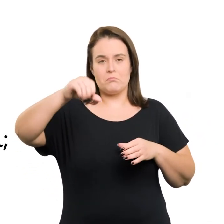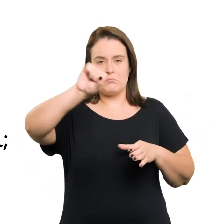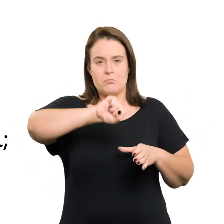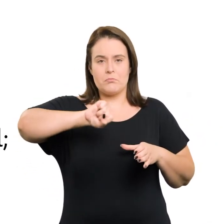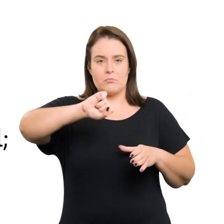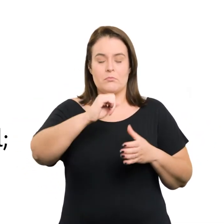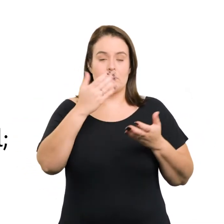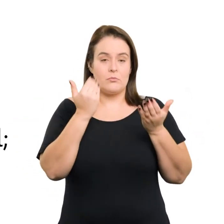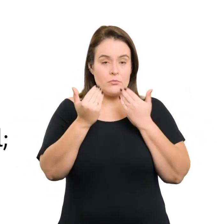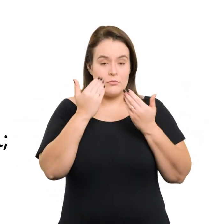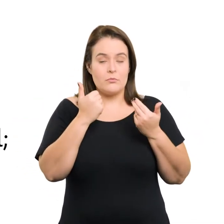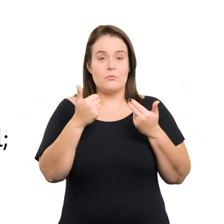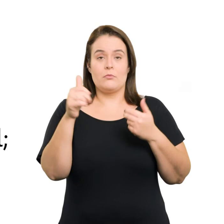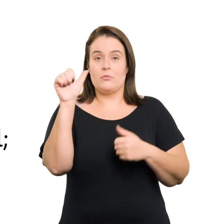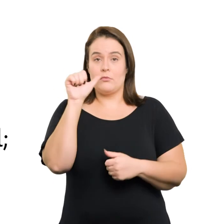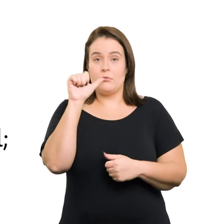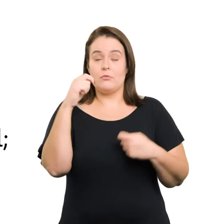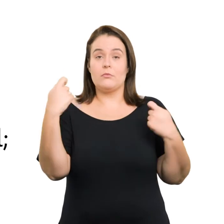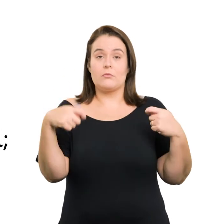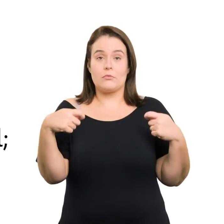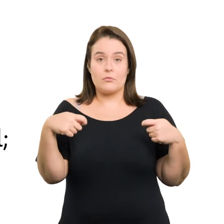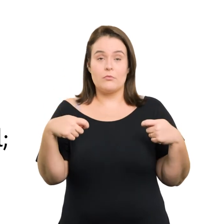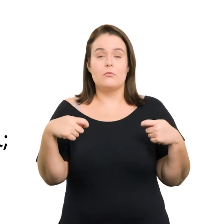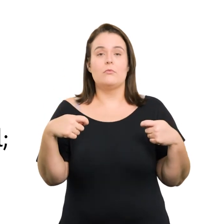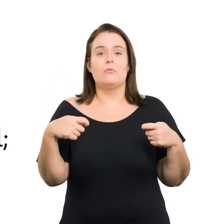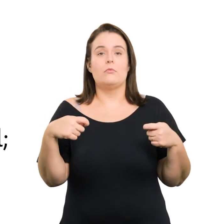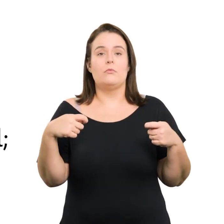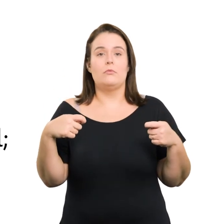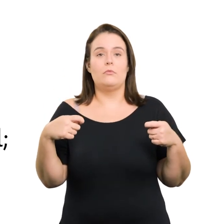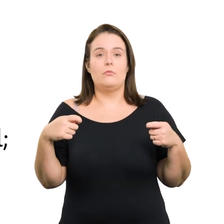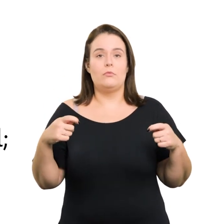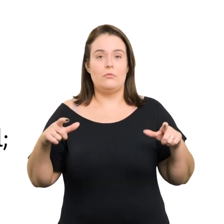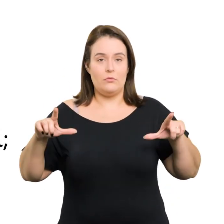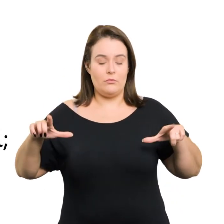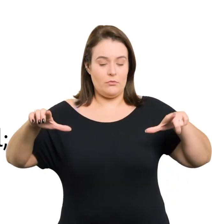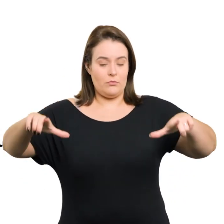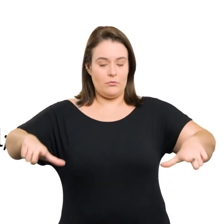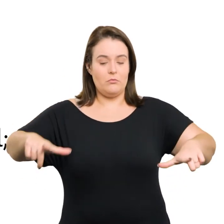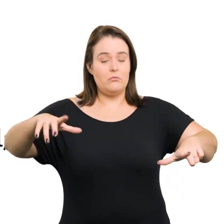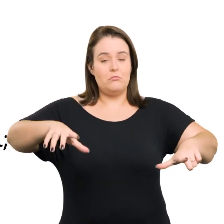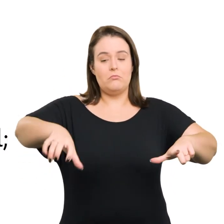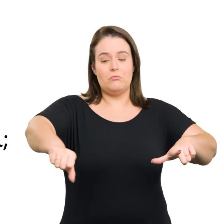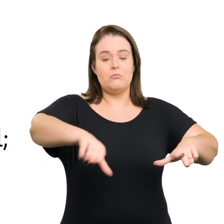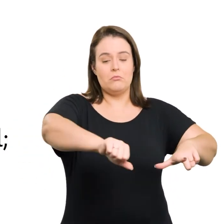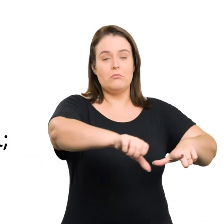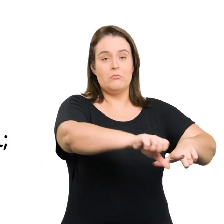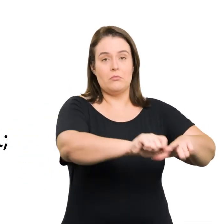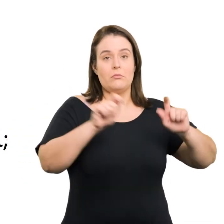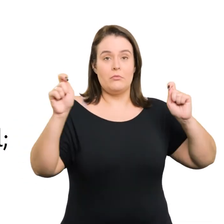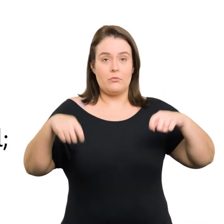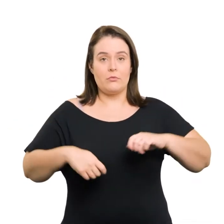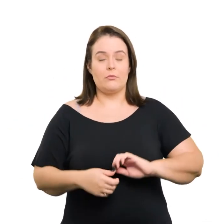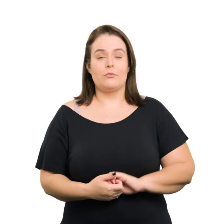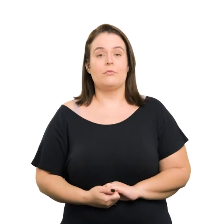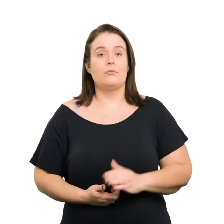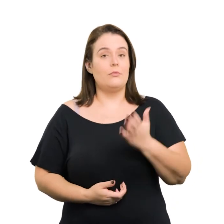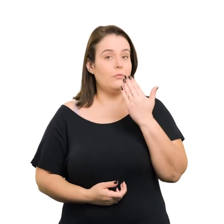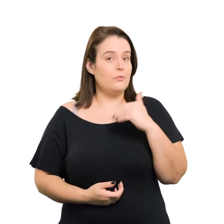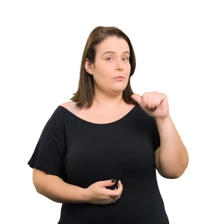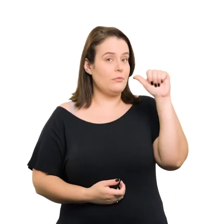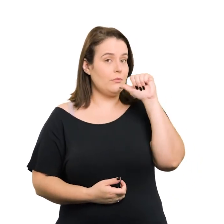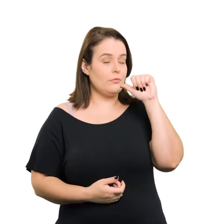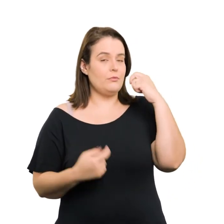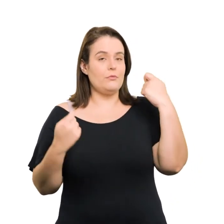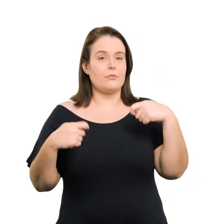temperos, alimentos e bebidas devem estar dispostos dentro da faixa de alcance manual Os